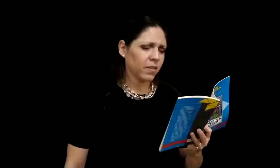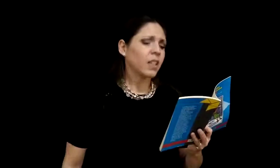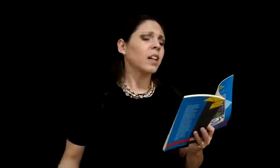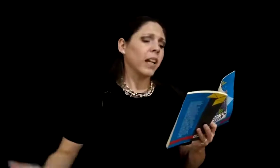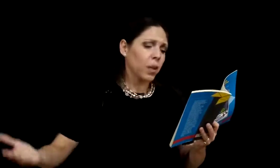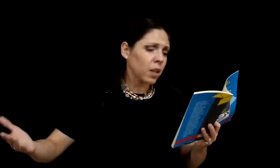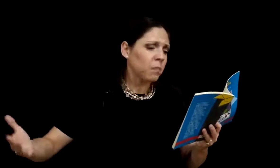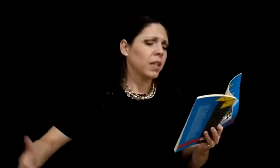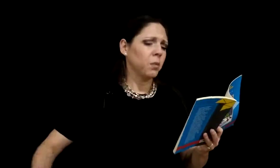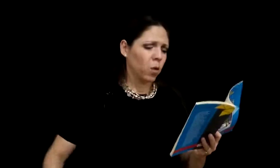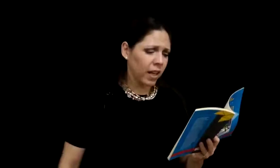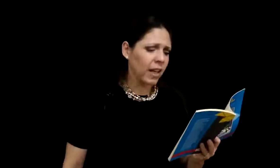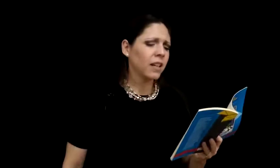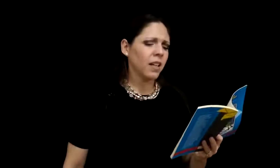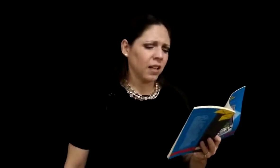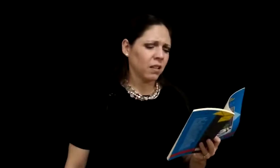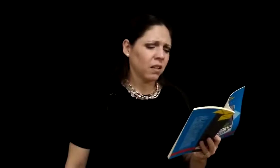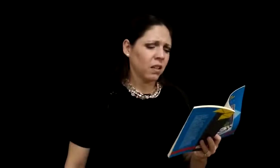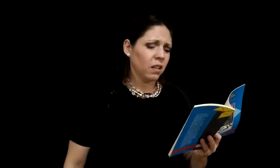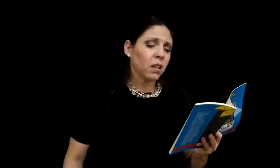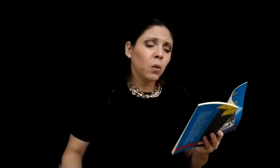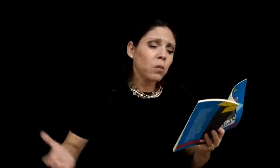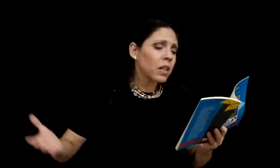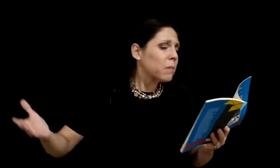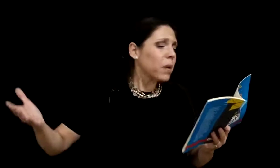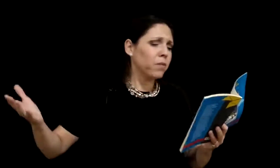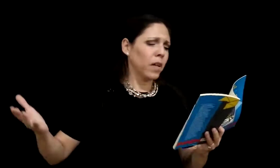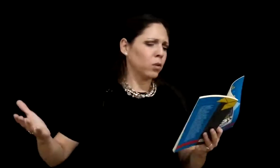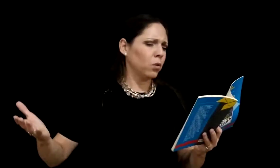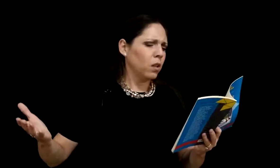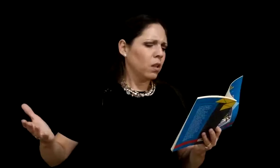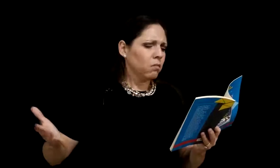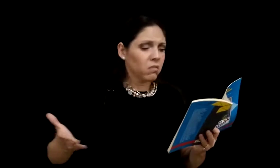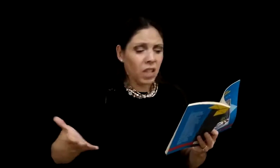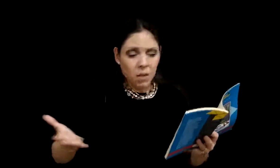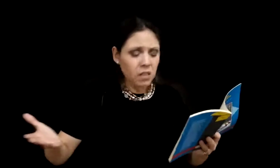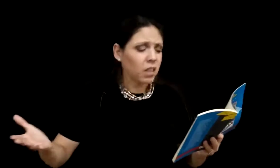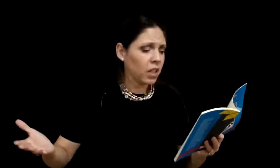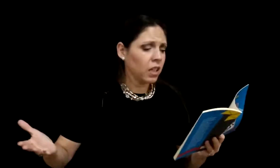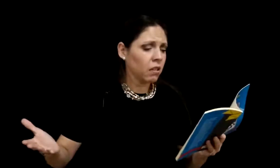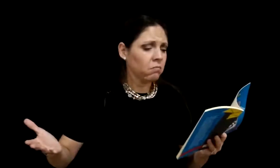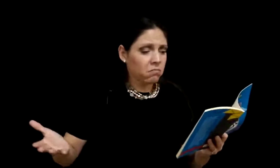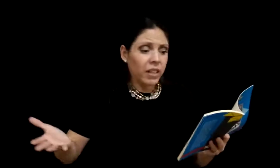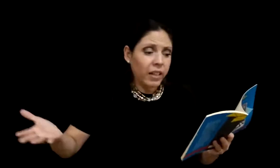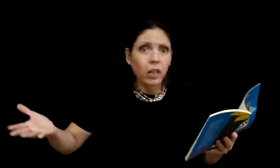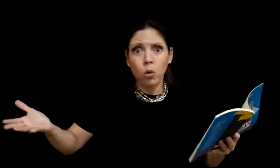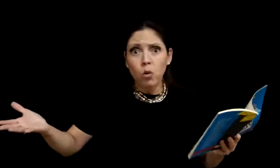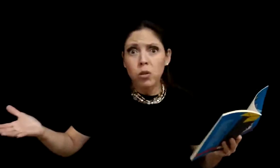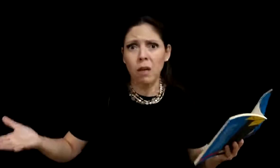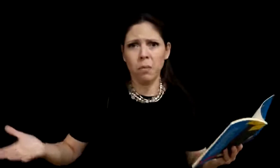Creo que me equivoqué al creer que un rey perfecto debe exigir que todo sea